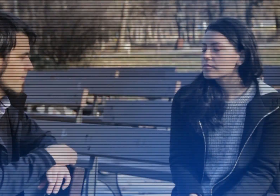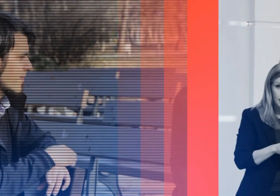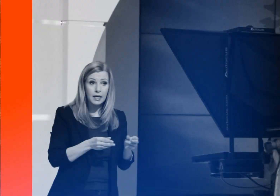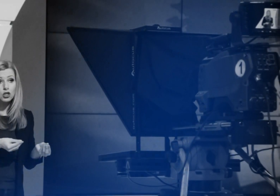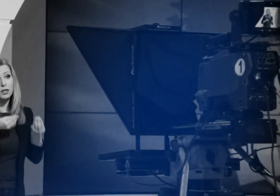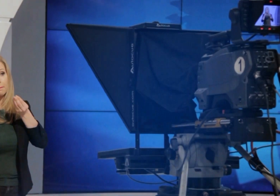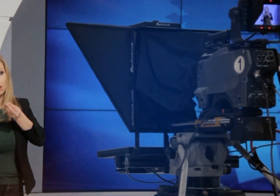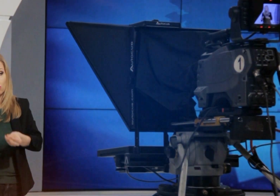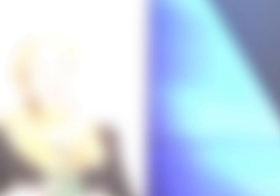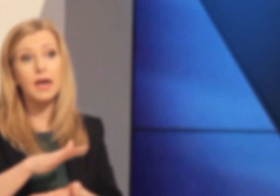Музиката